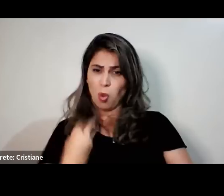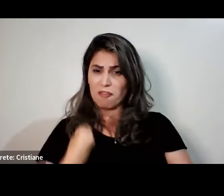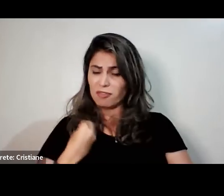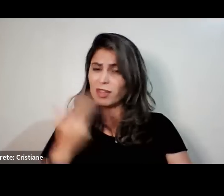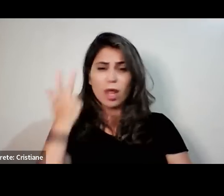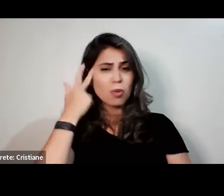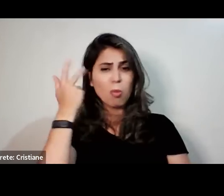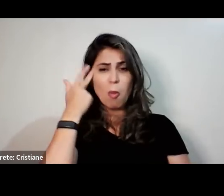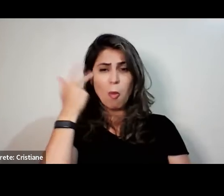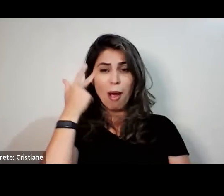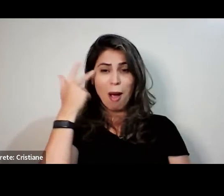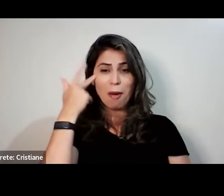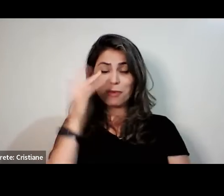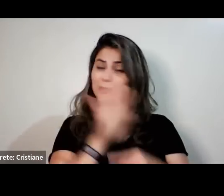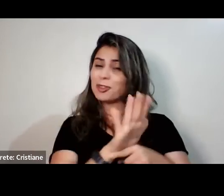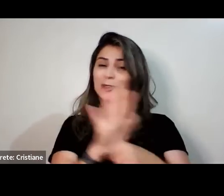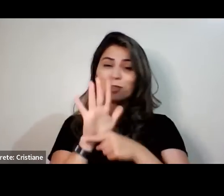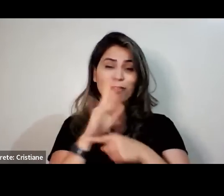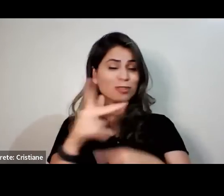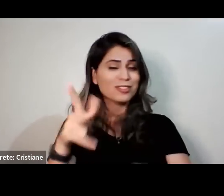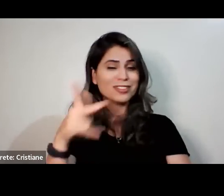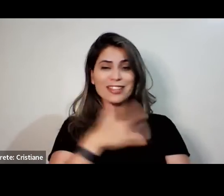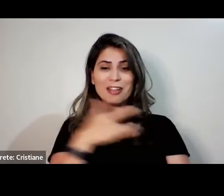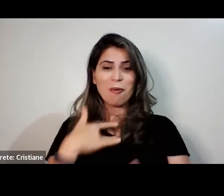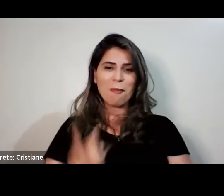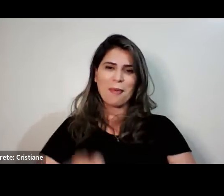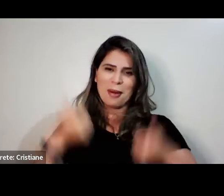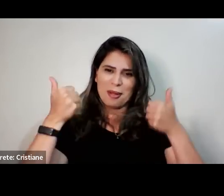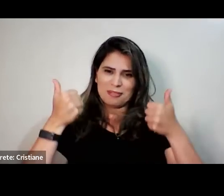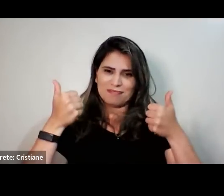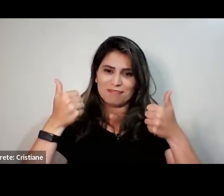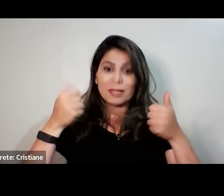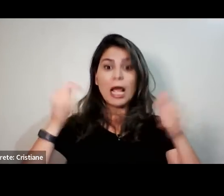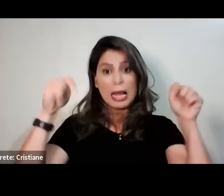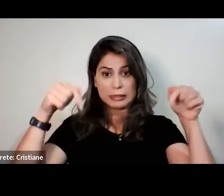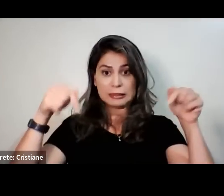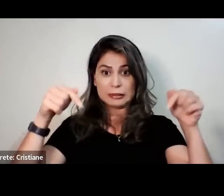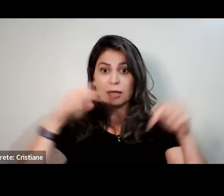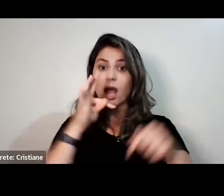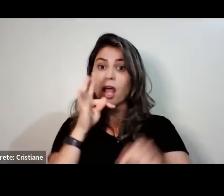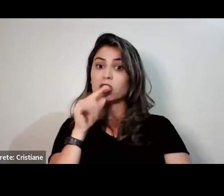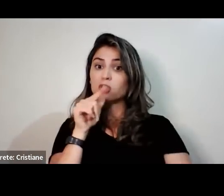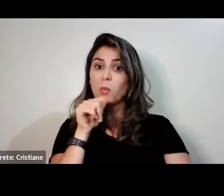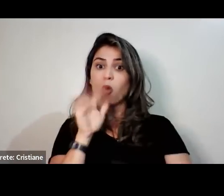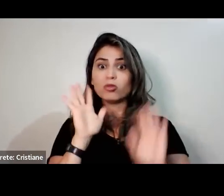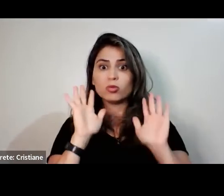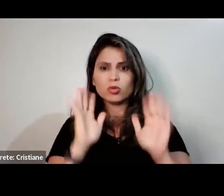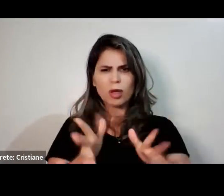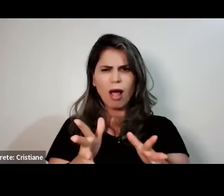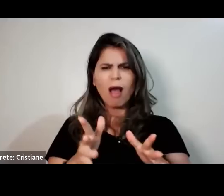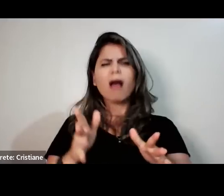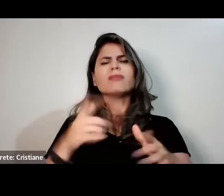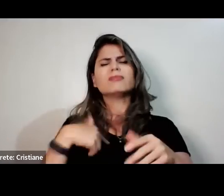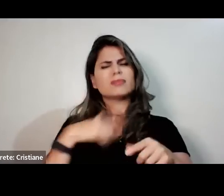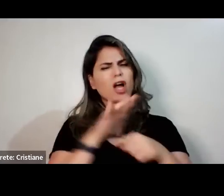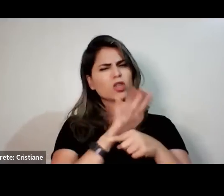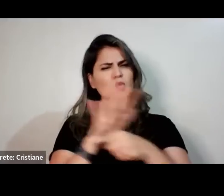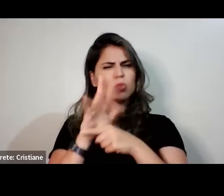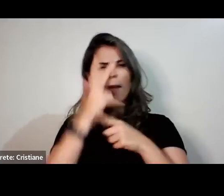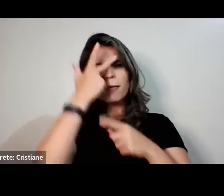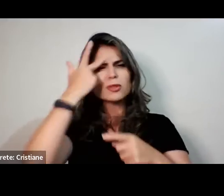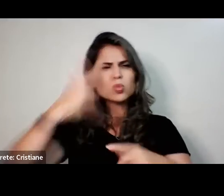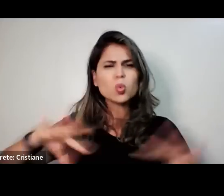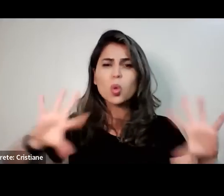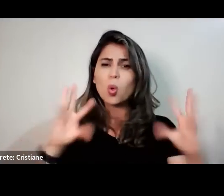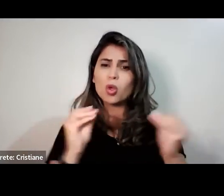projeto que já tem 18 anos. Todas as pessoas nós acompanhamos por 60 dias. Olha só como é